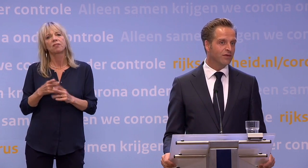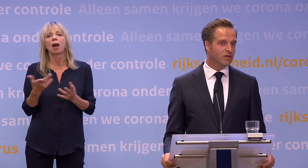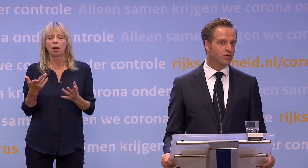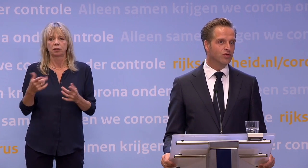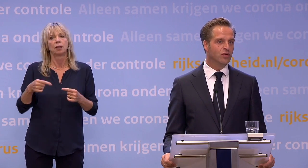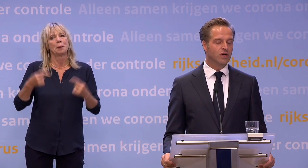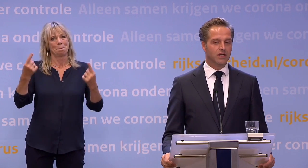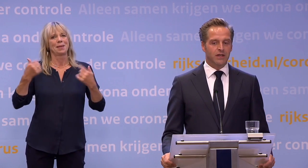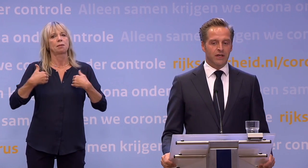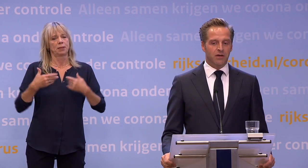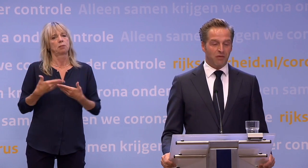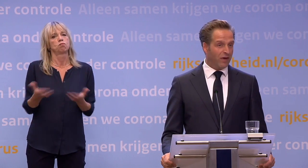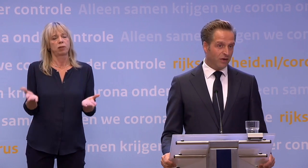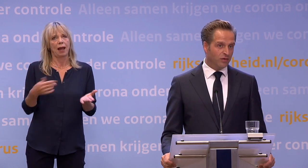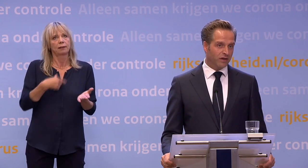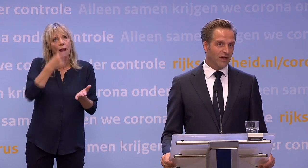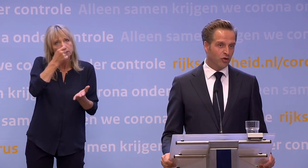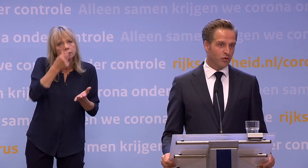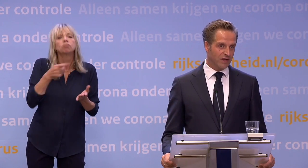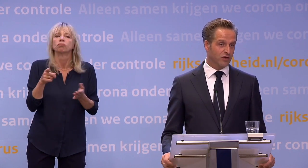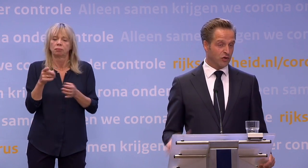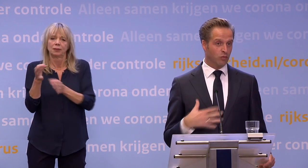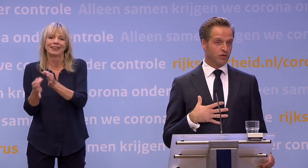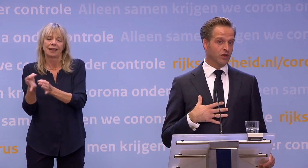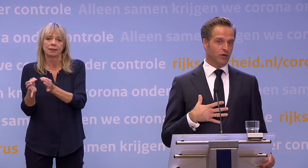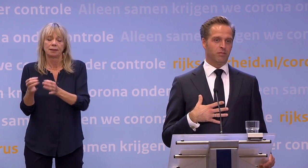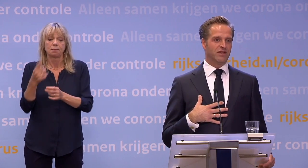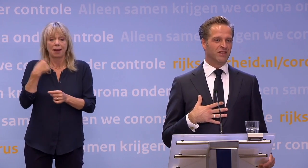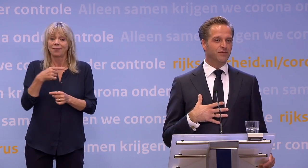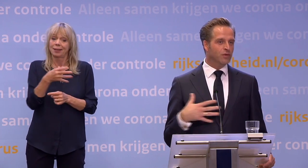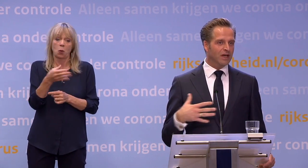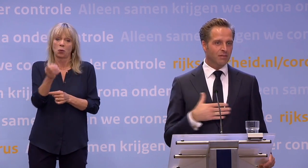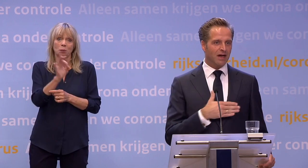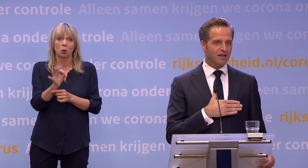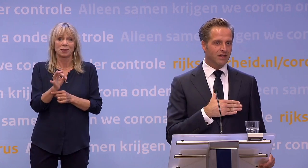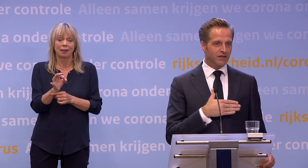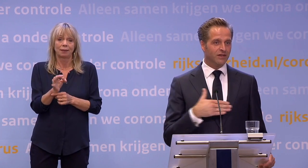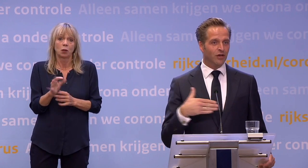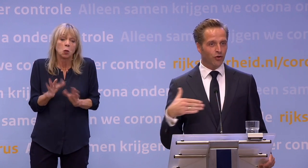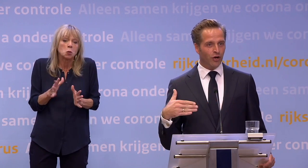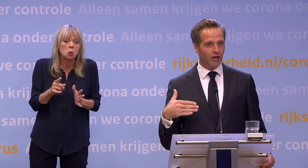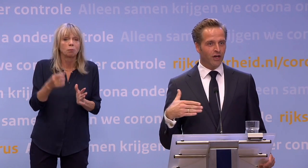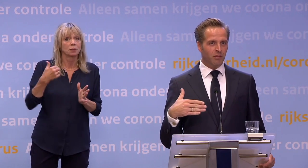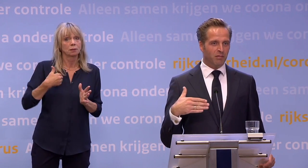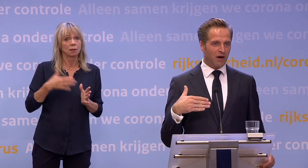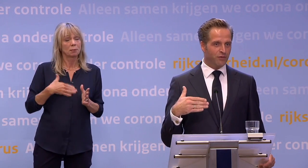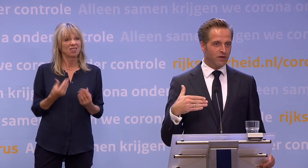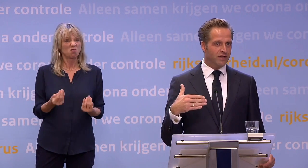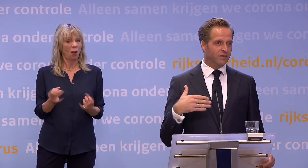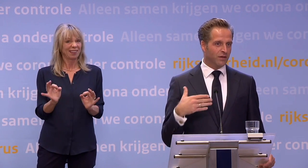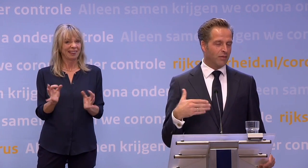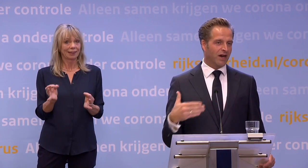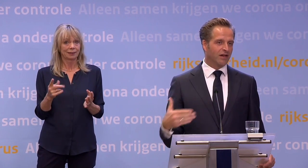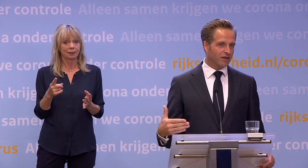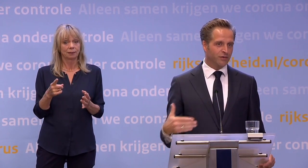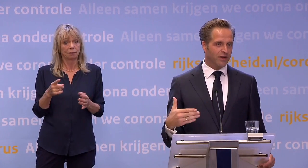nieuw cijfer, nieuw onderzoek. Maar we weten ook dat het geen 100 procent is. En soms, omdat mensen het niet voelen, die maken die ziekte wel door... ...maar voelen